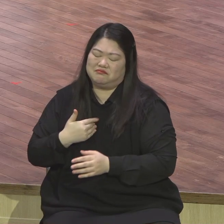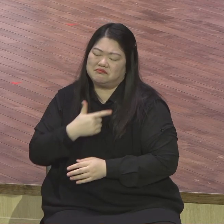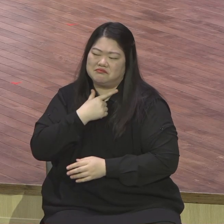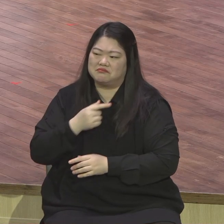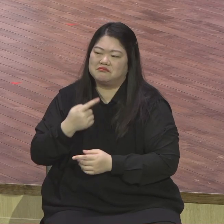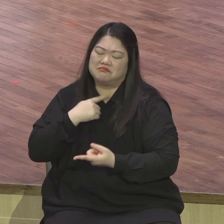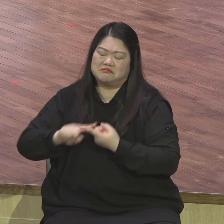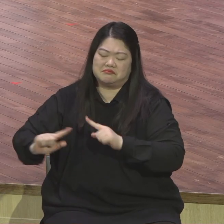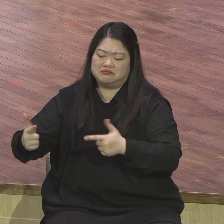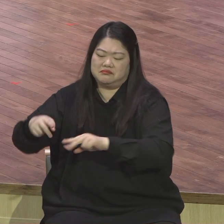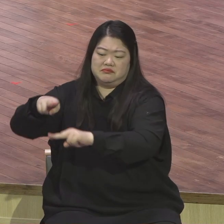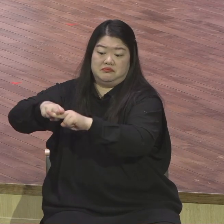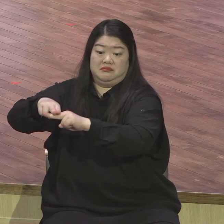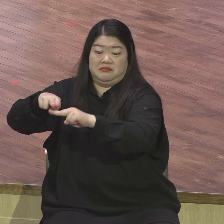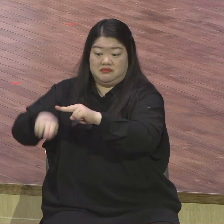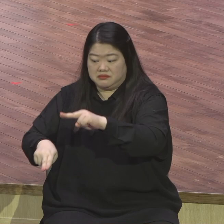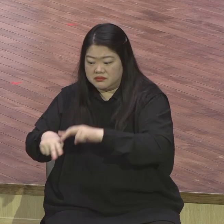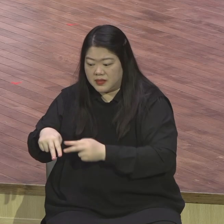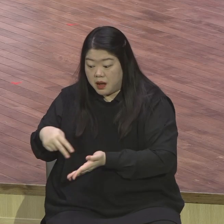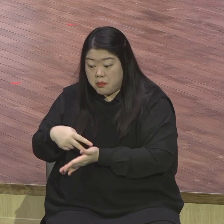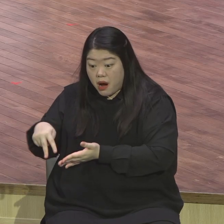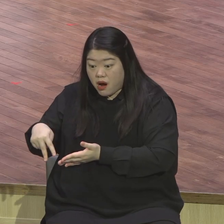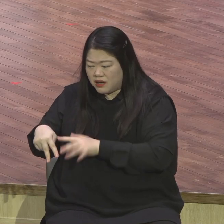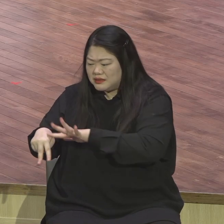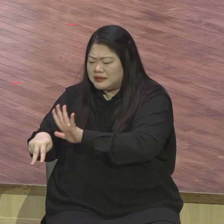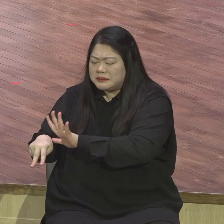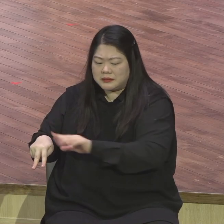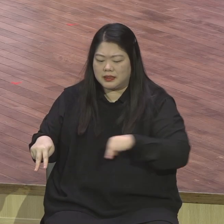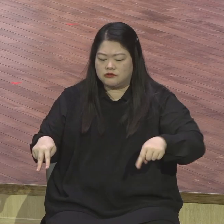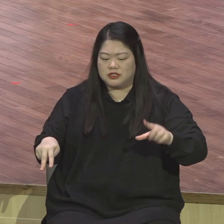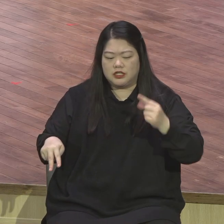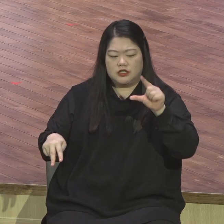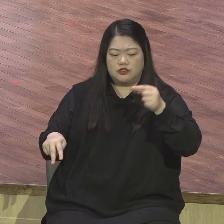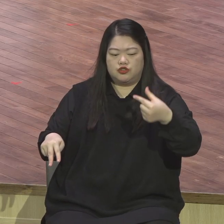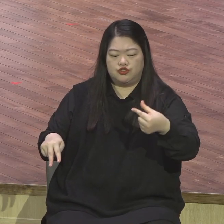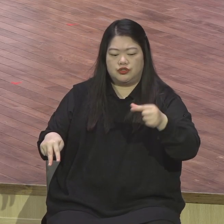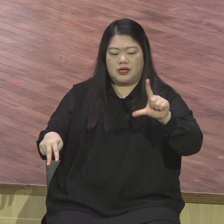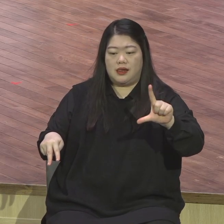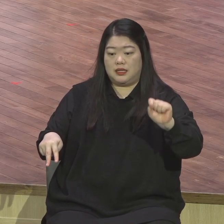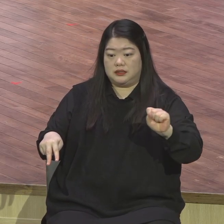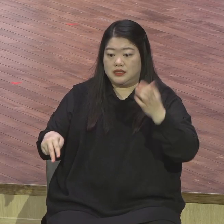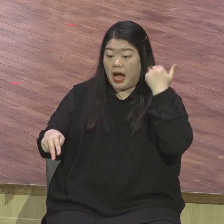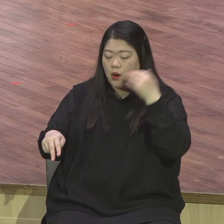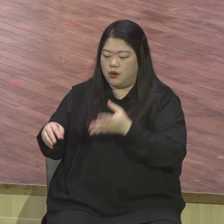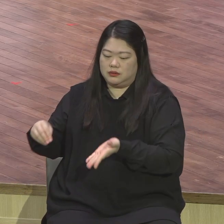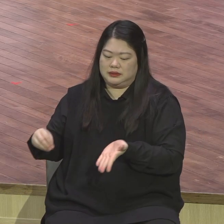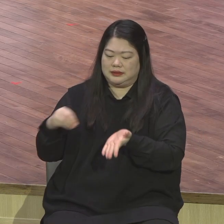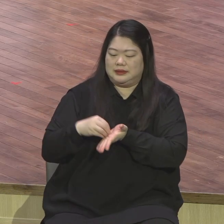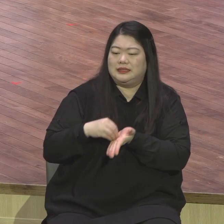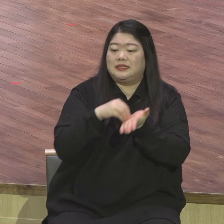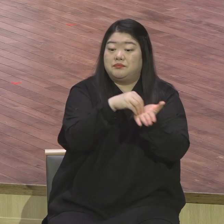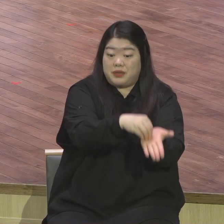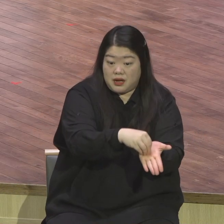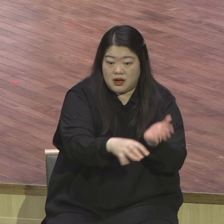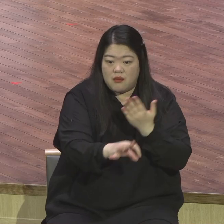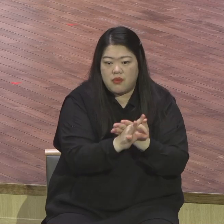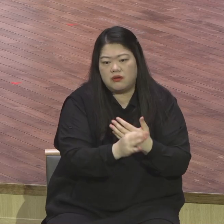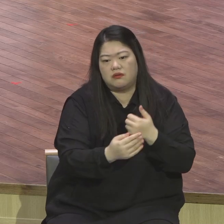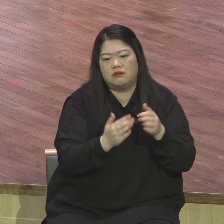일을 이제 우리 GLS가 하겠다라는 것입니다. 여러분 주변에 이제